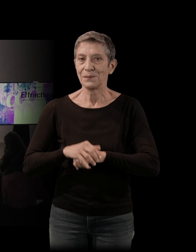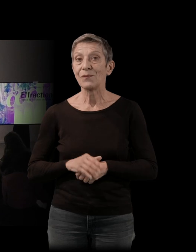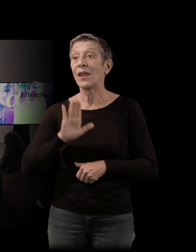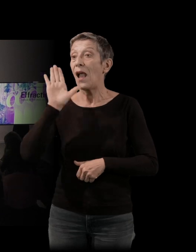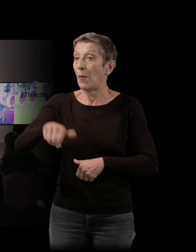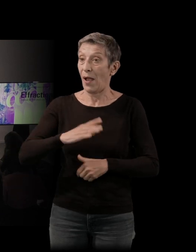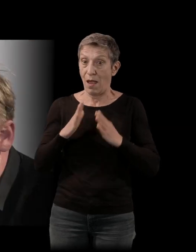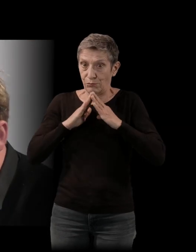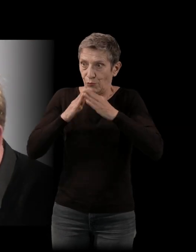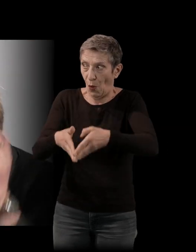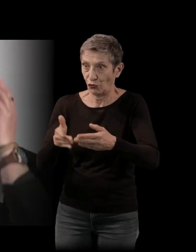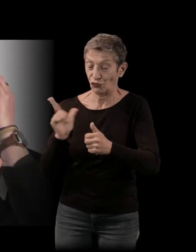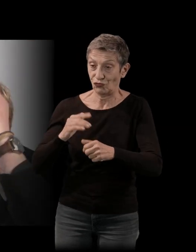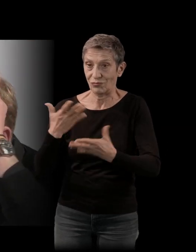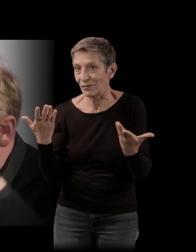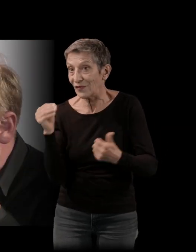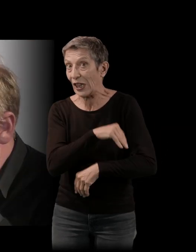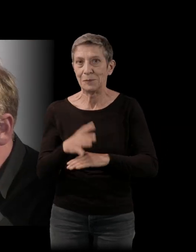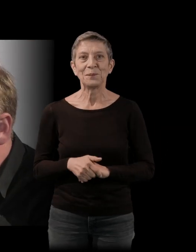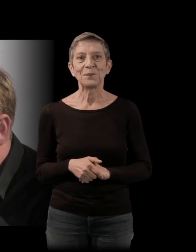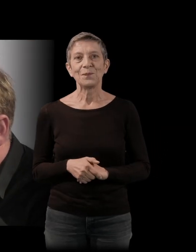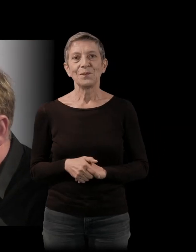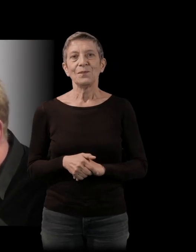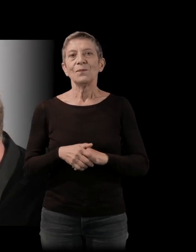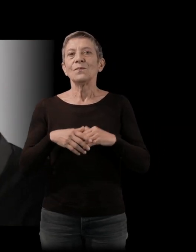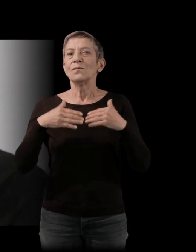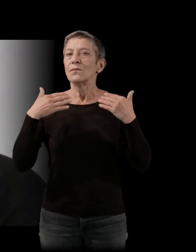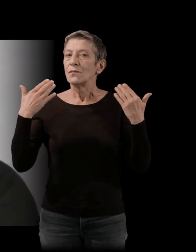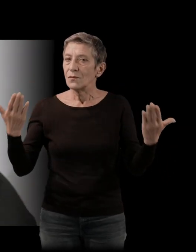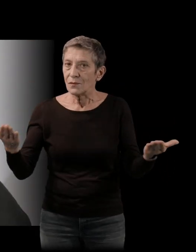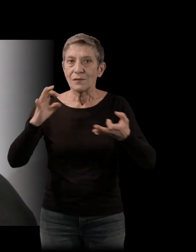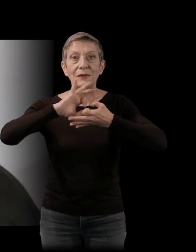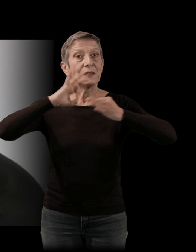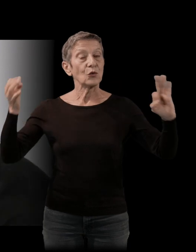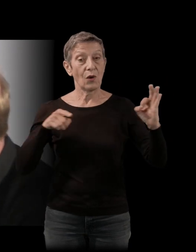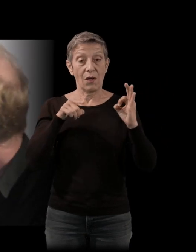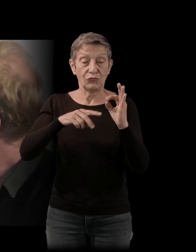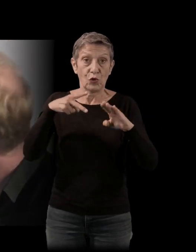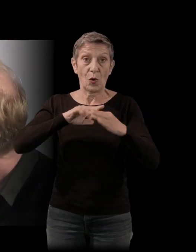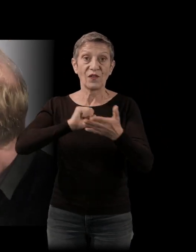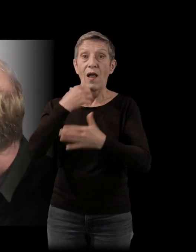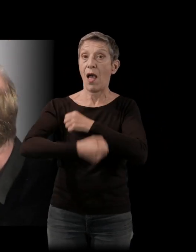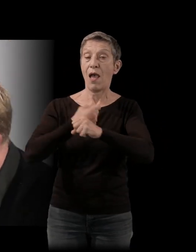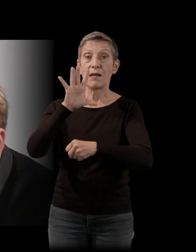le vif du sujet très rapidement. L'intrigue se situe donc à la fin des années 50 au Brésil, à Rio de Janeiro.